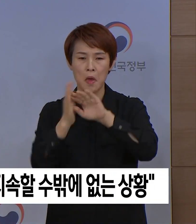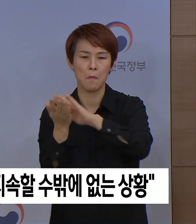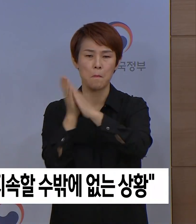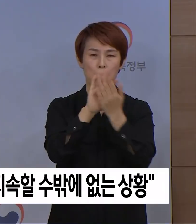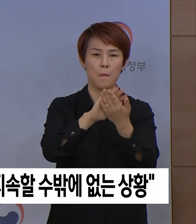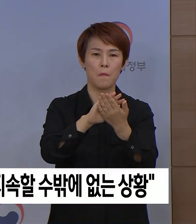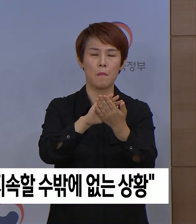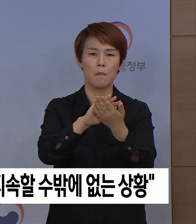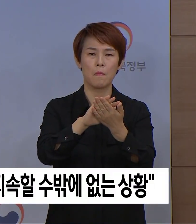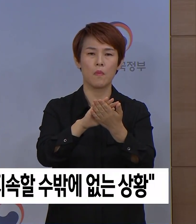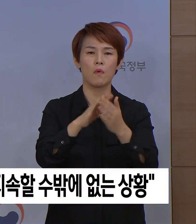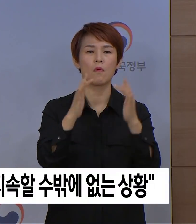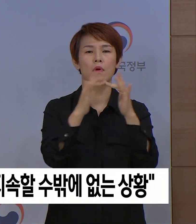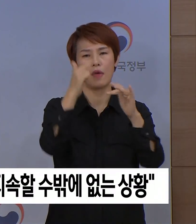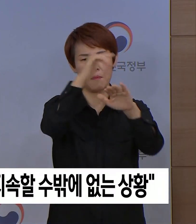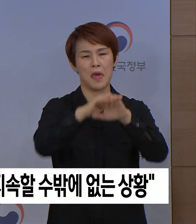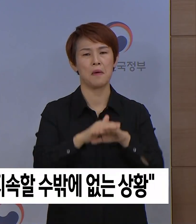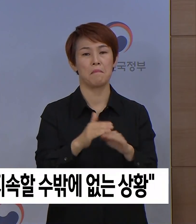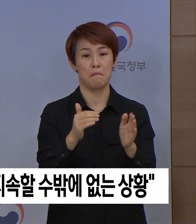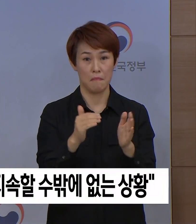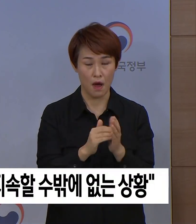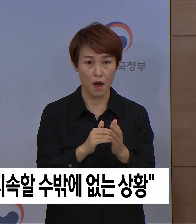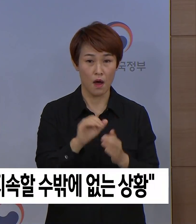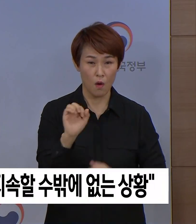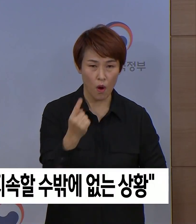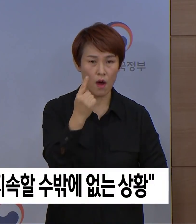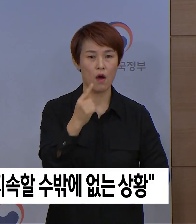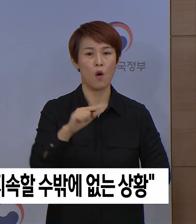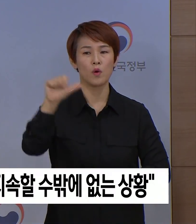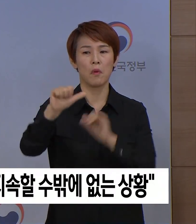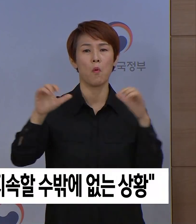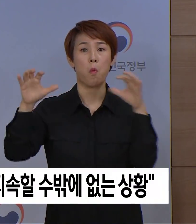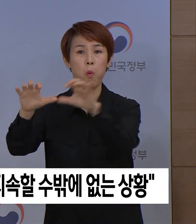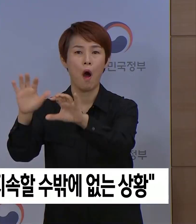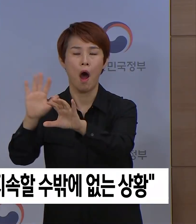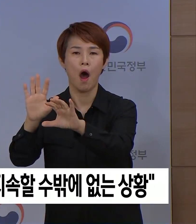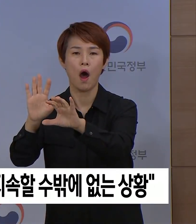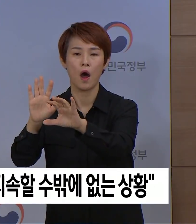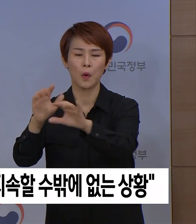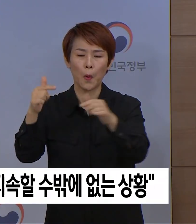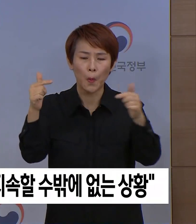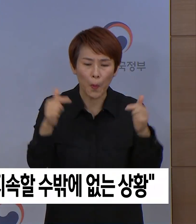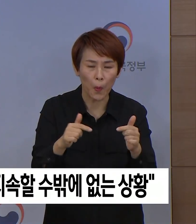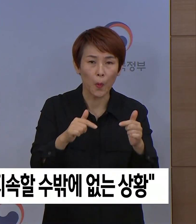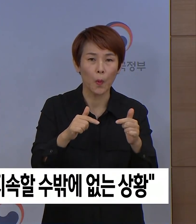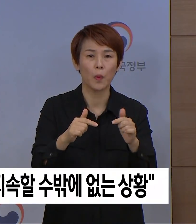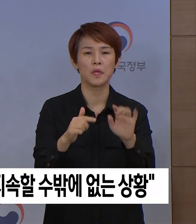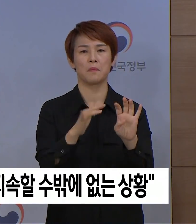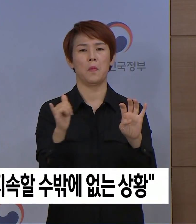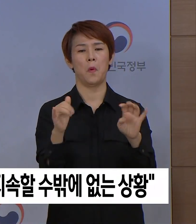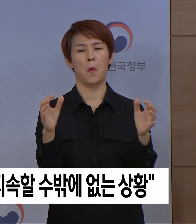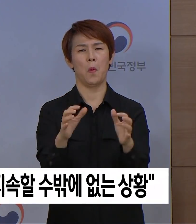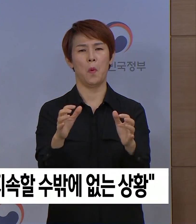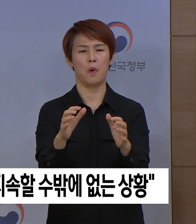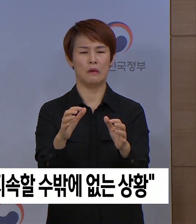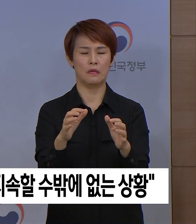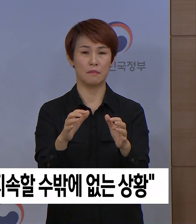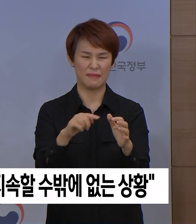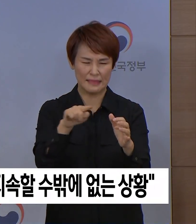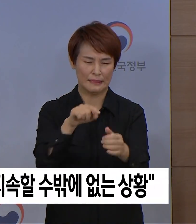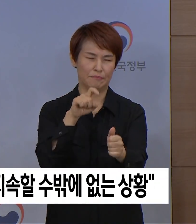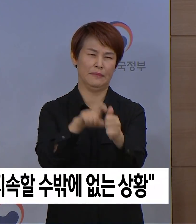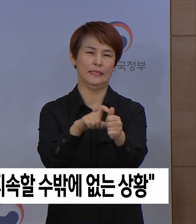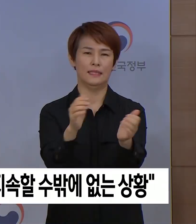보통 5천여 명이 현장 예배를 들이든 것에 비해서는 훨씬 적은 수인 40여 명의 확진자에